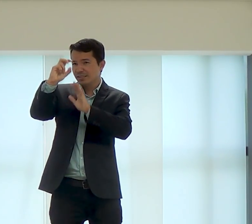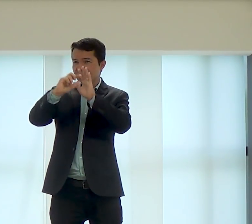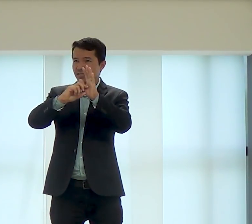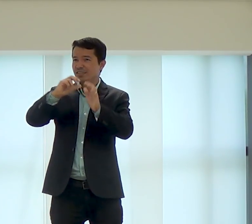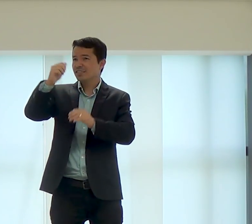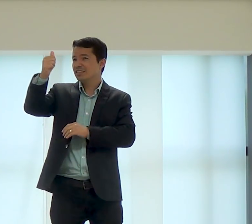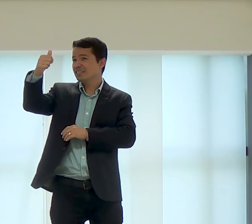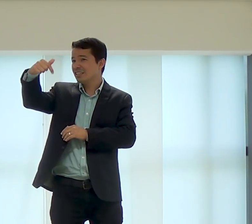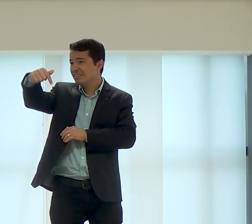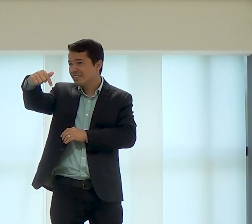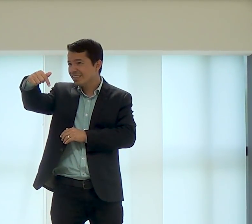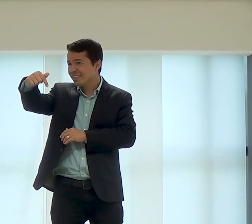a primeira